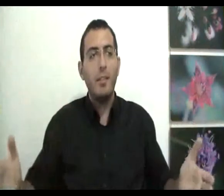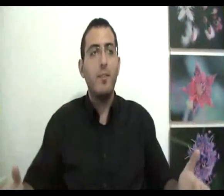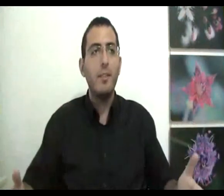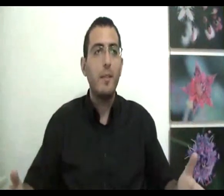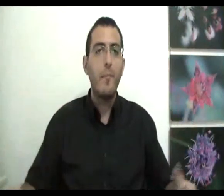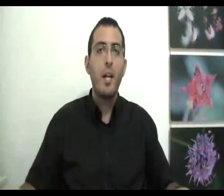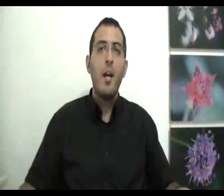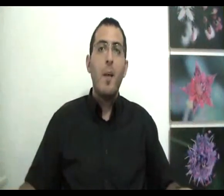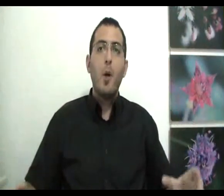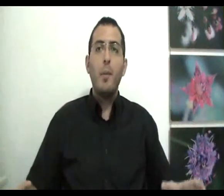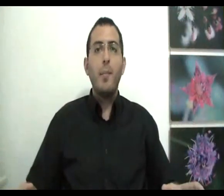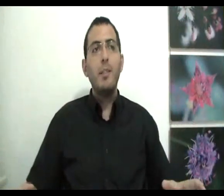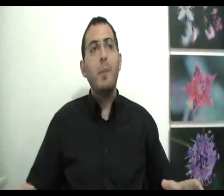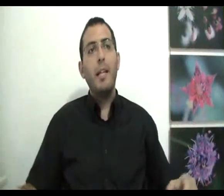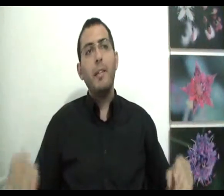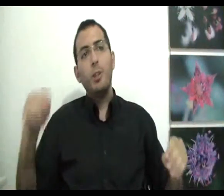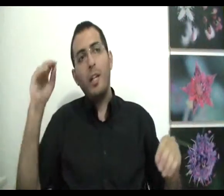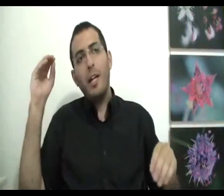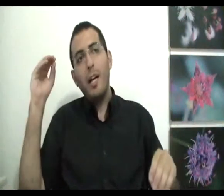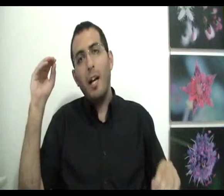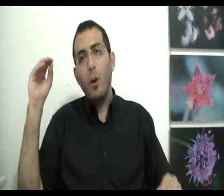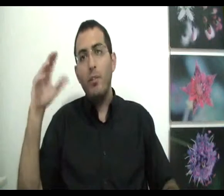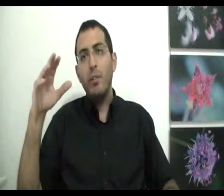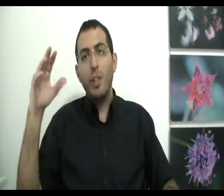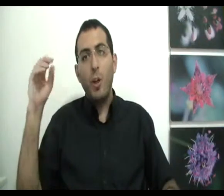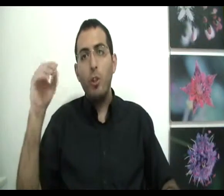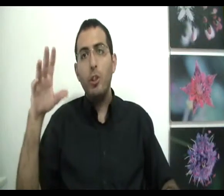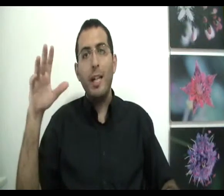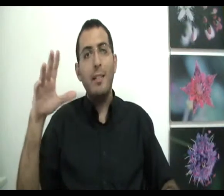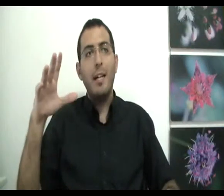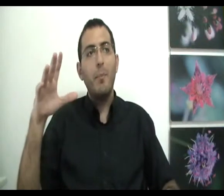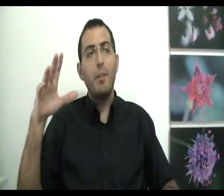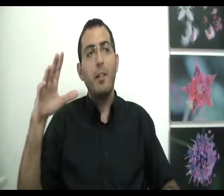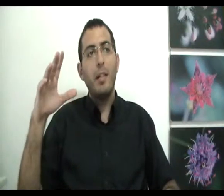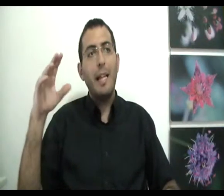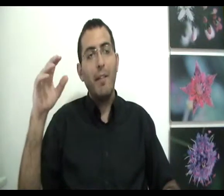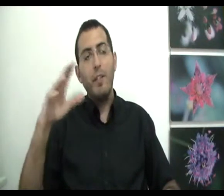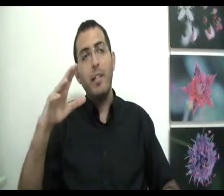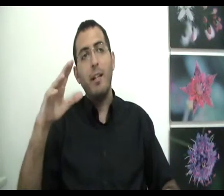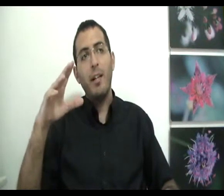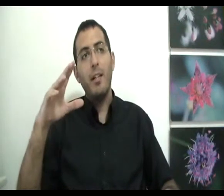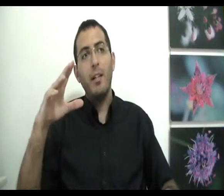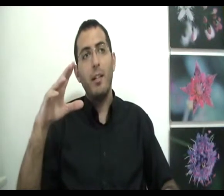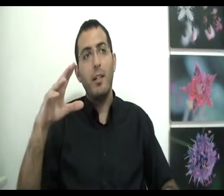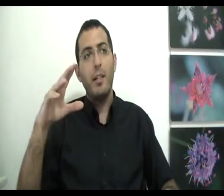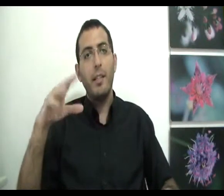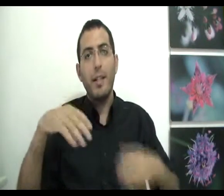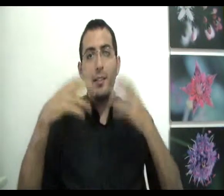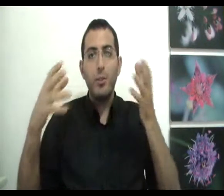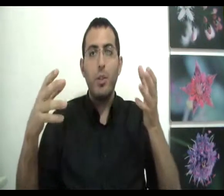הזה והזה בכל מקרה מה שאני בא להגיד שהקושי של האדם להבין את הרצון שלו